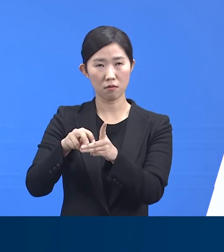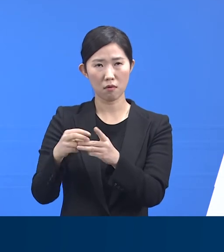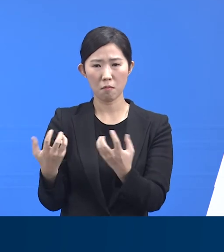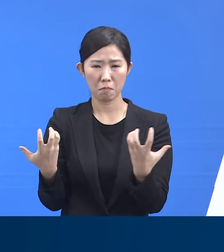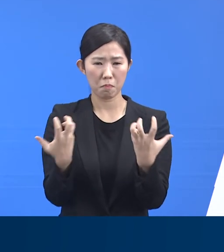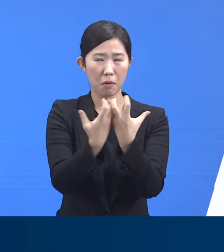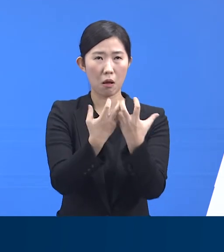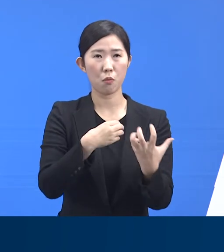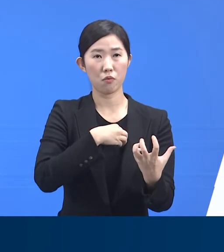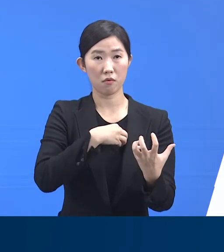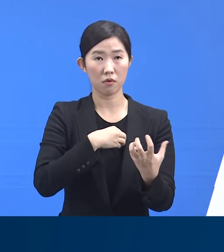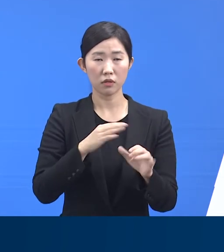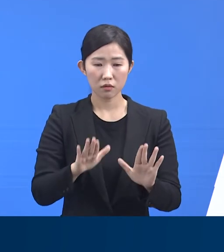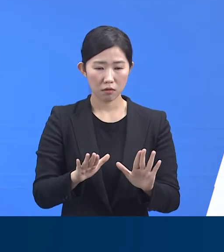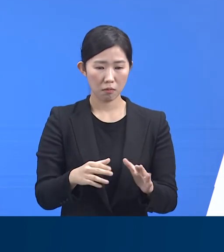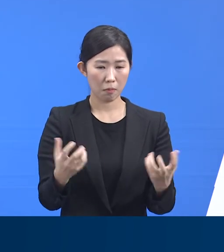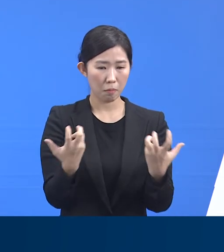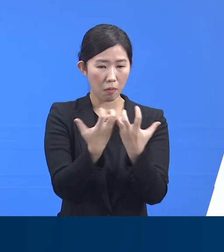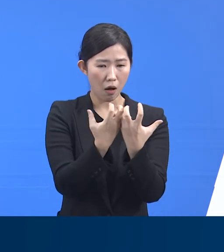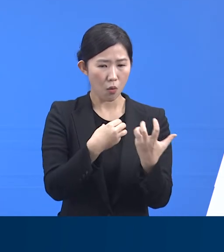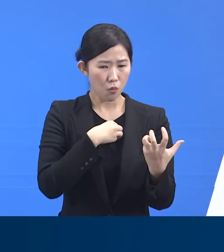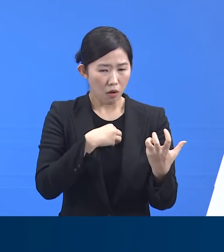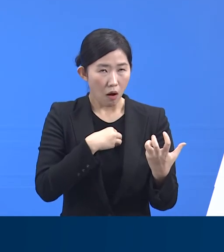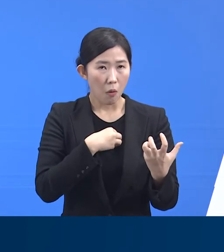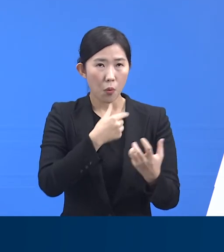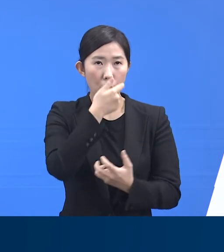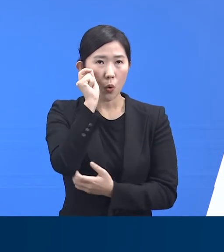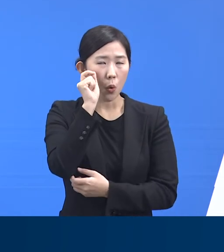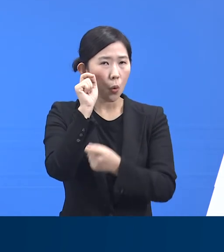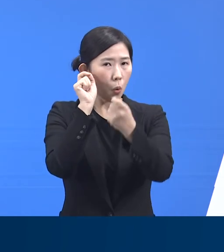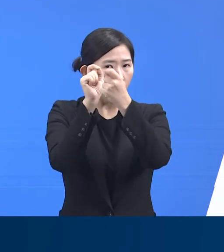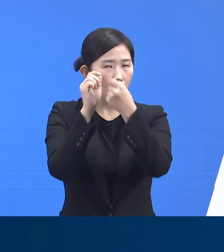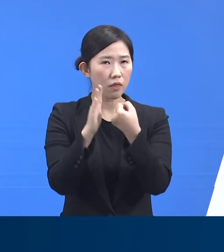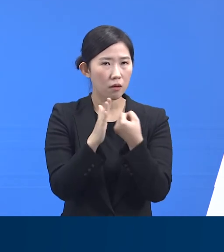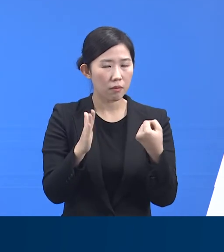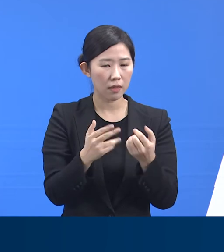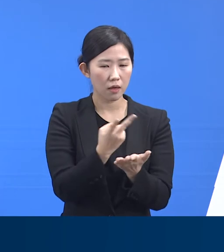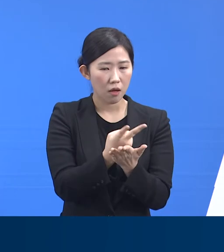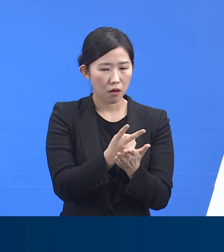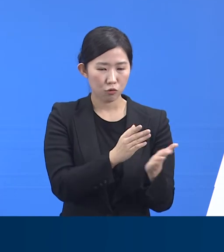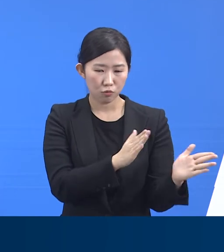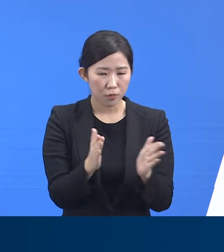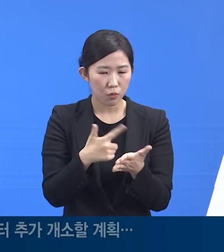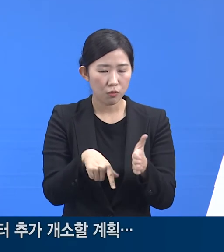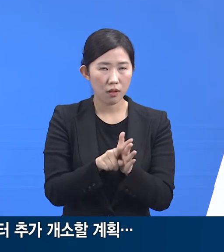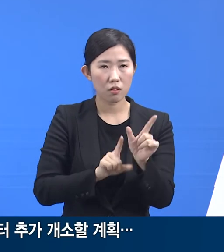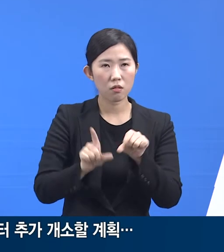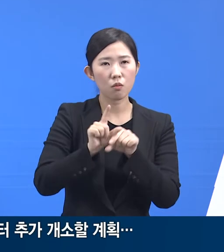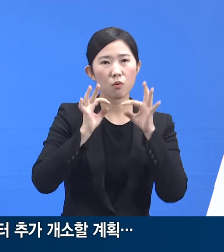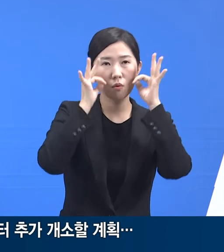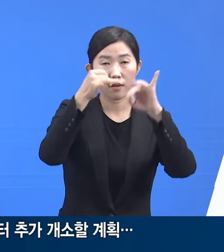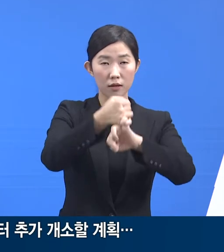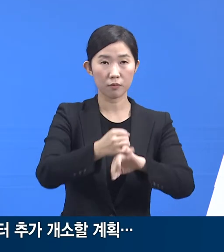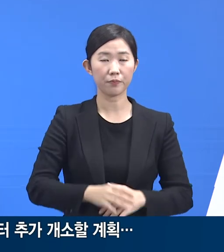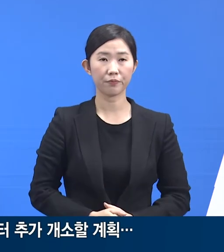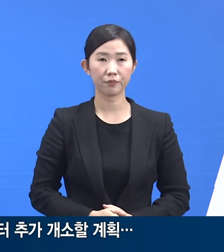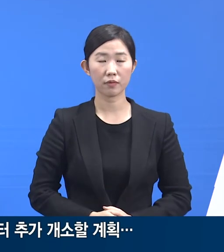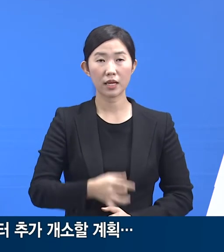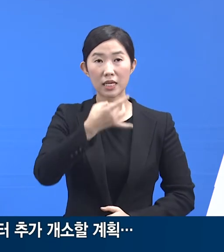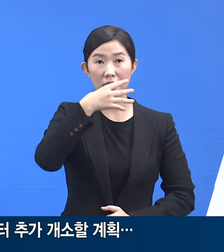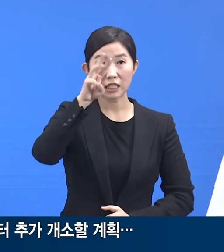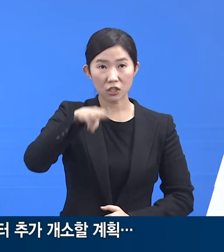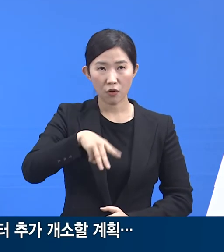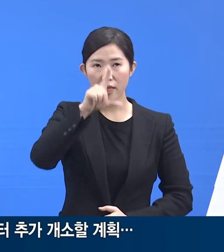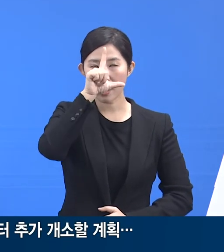병상 부족 사태에 대비해 경기도는 병상 확보에 청력을 다하겠습니다. 오는 10일 이천에 소재한